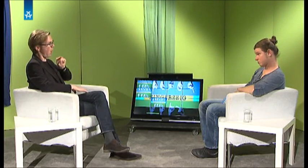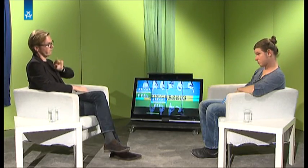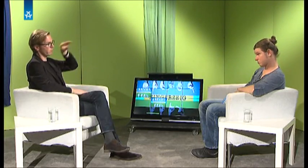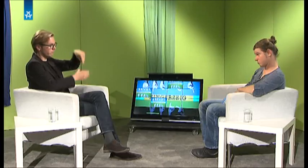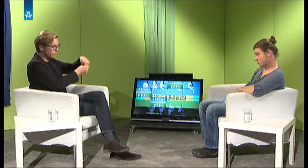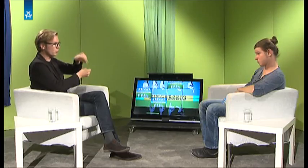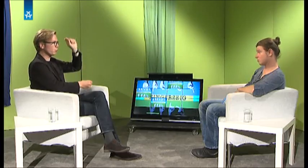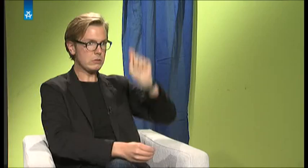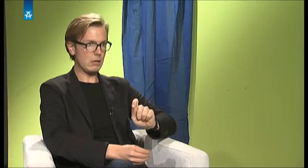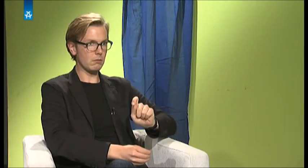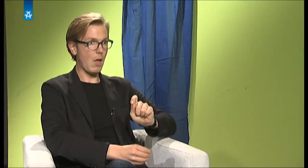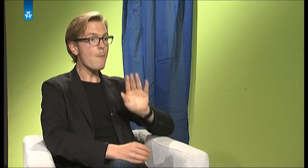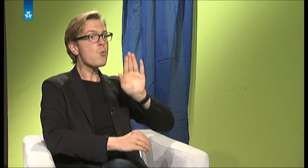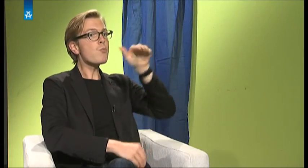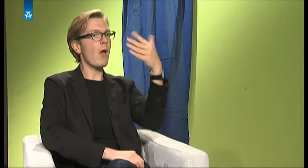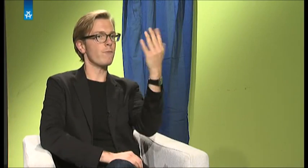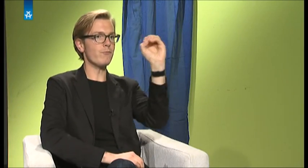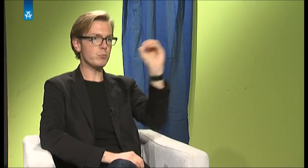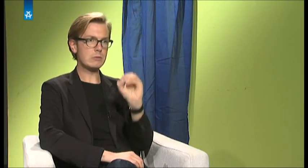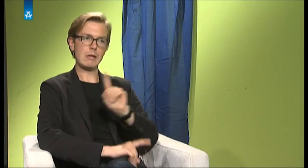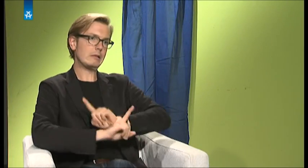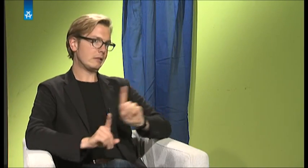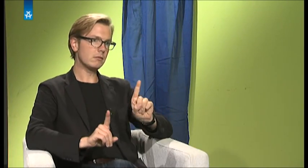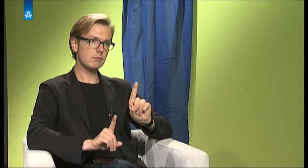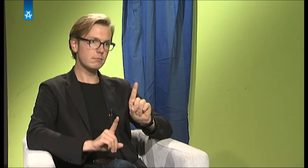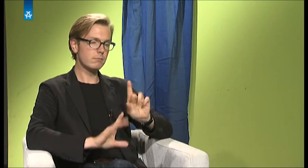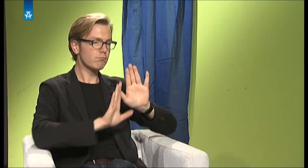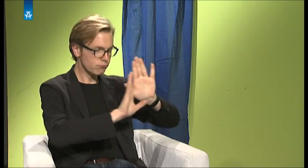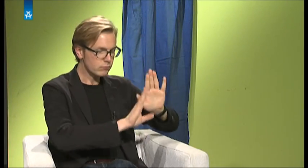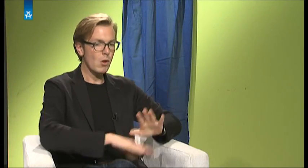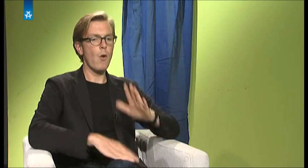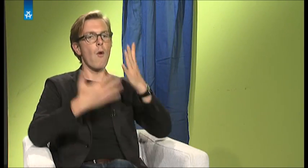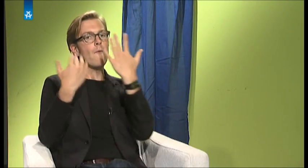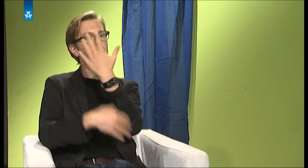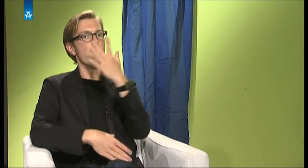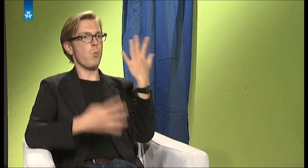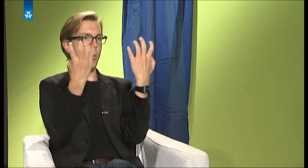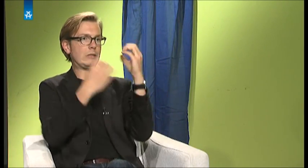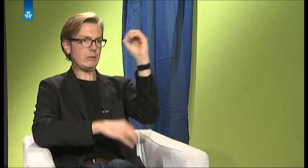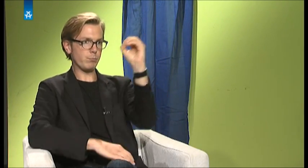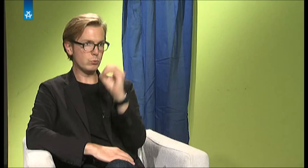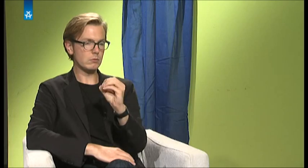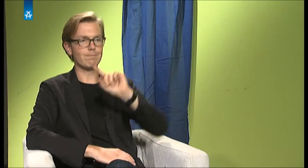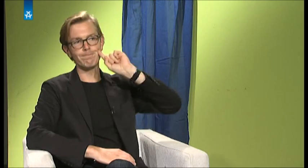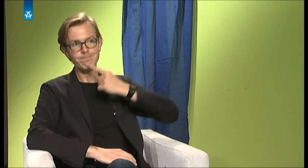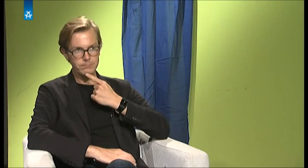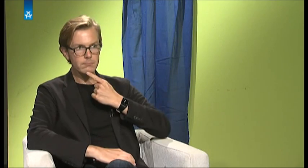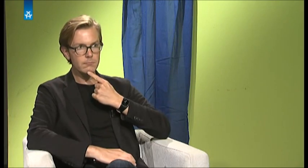die Quote ist relativ strikt. Also mehr als 5 Prozent dürfen es nicht sein. Es sind also 95 Prozent